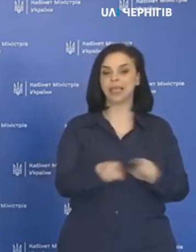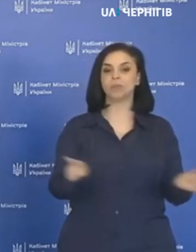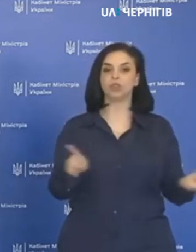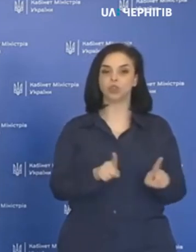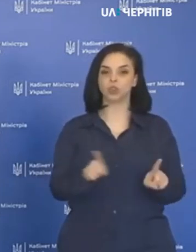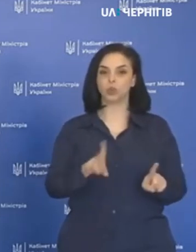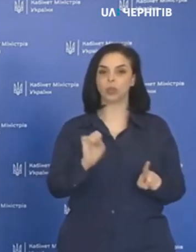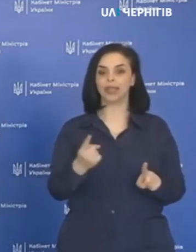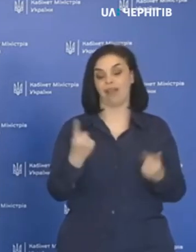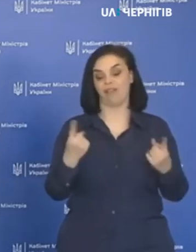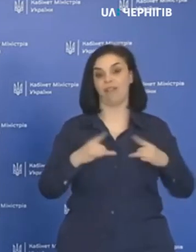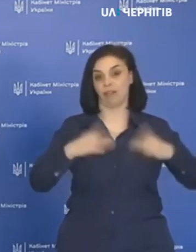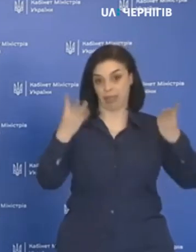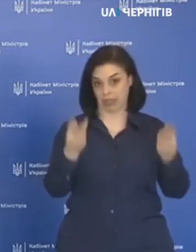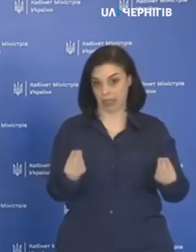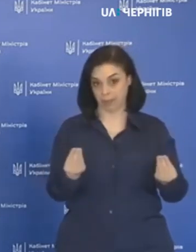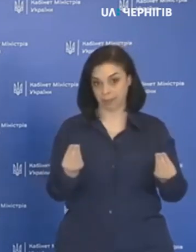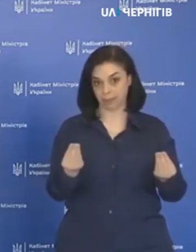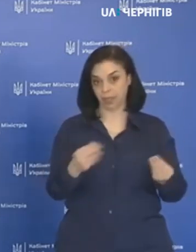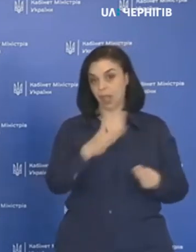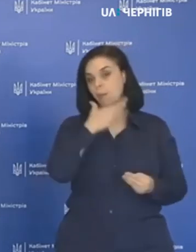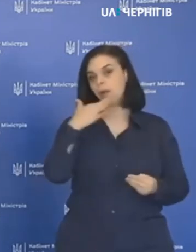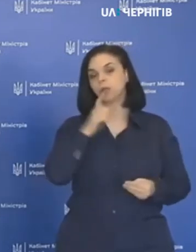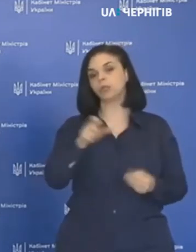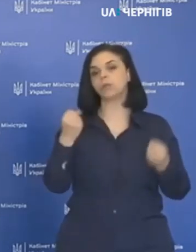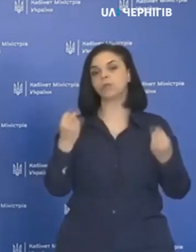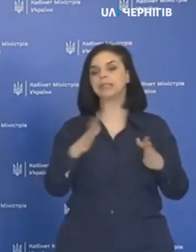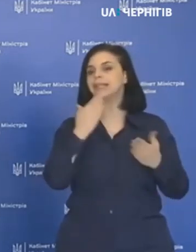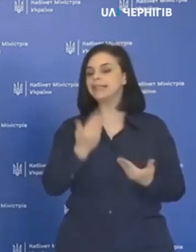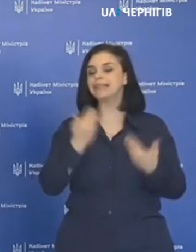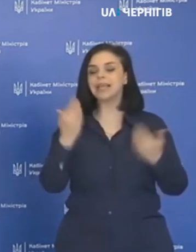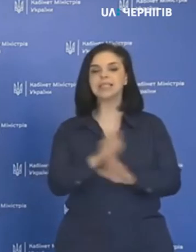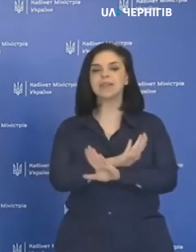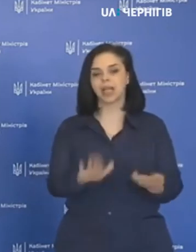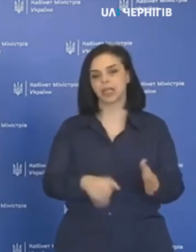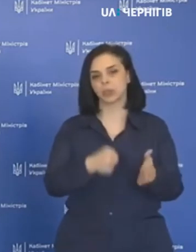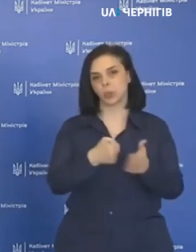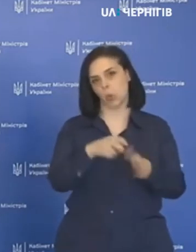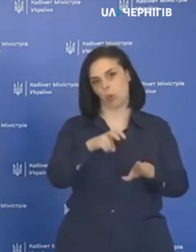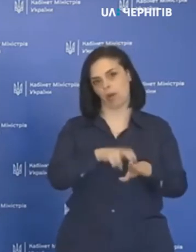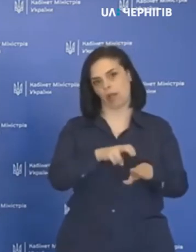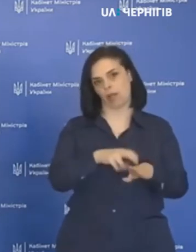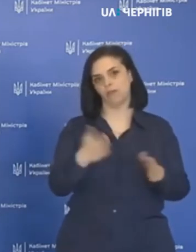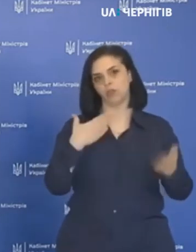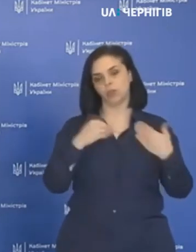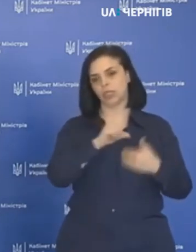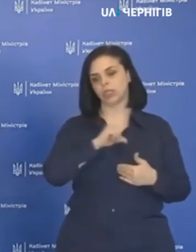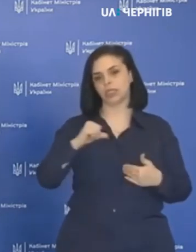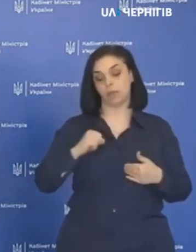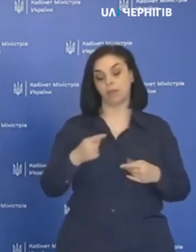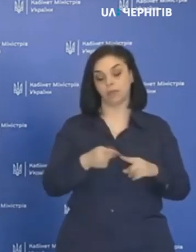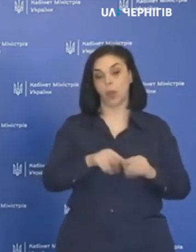що на Великдень багато людей просто не зверталось до лікарів щодо саме